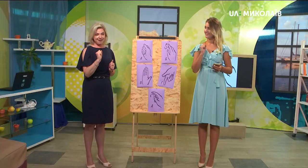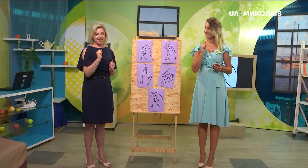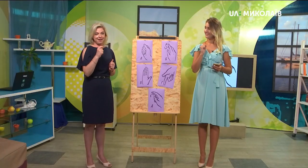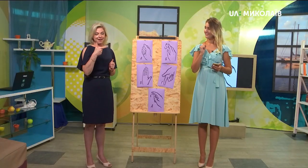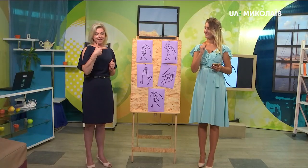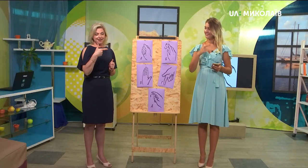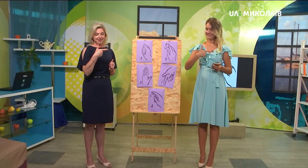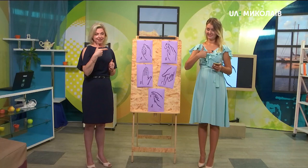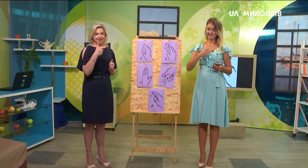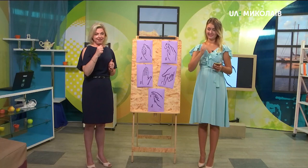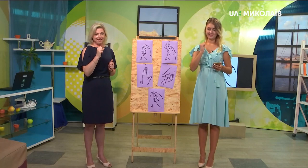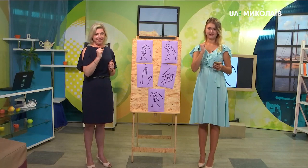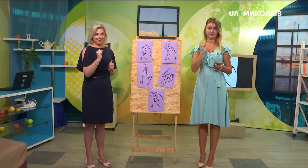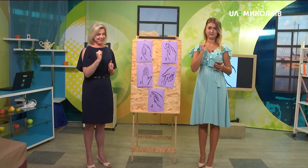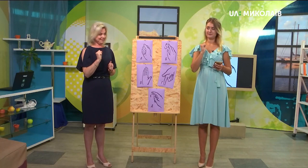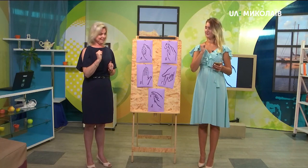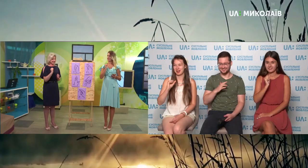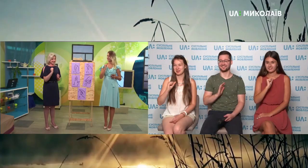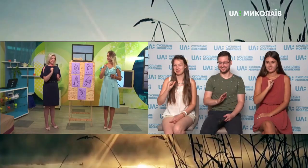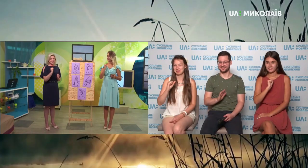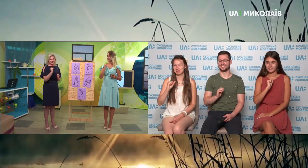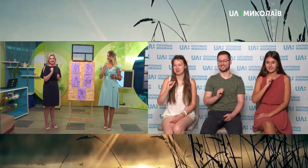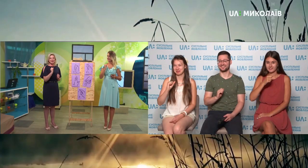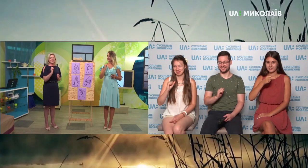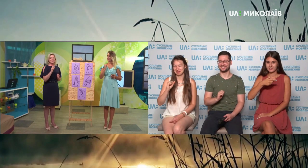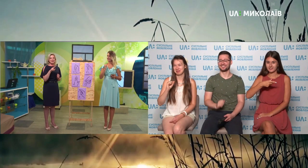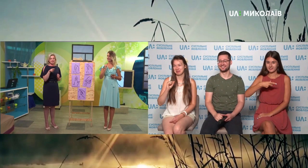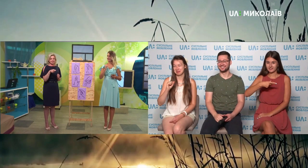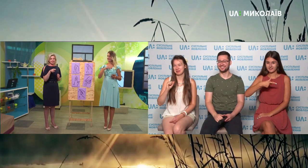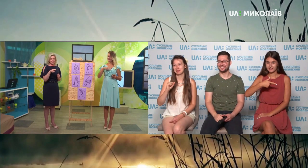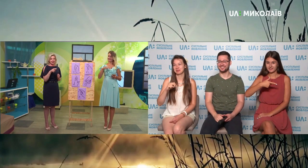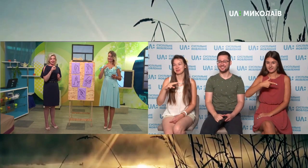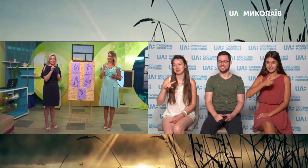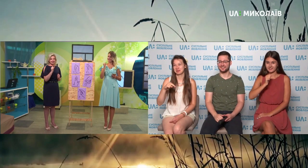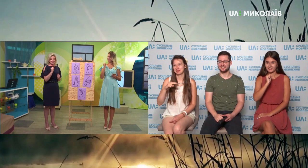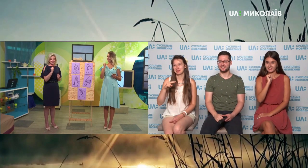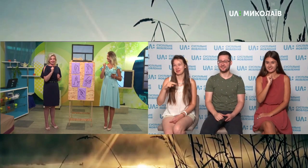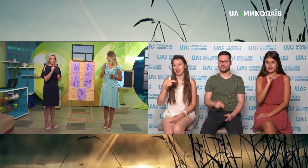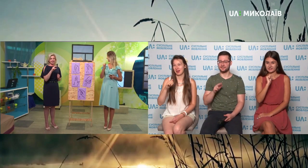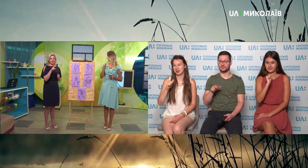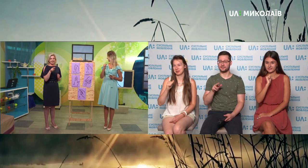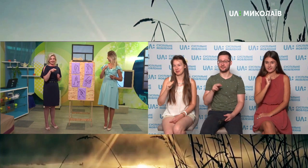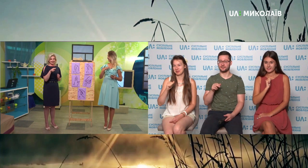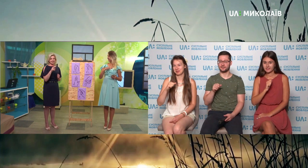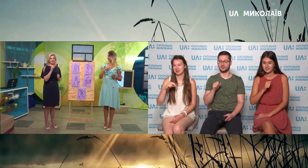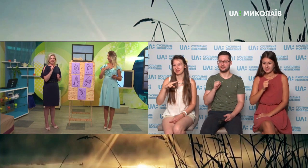«Га», «Да», «Да».